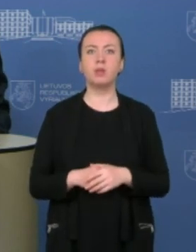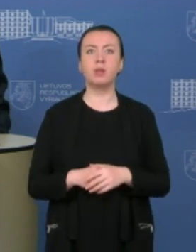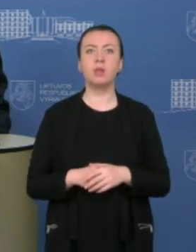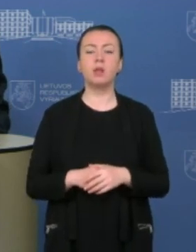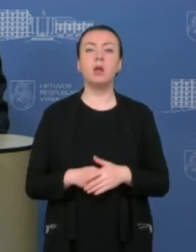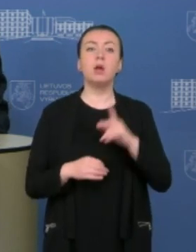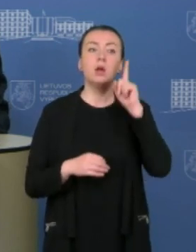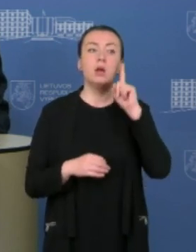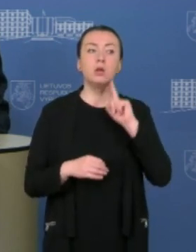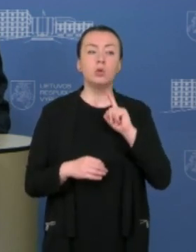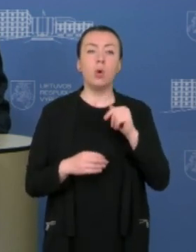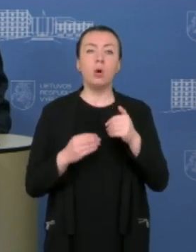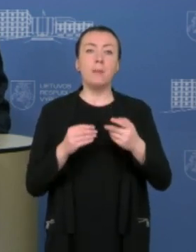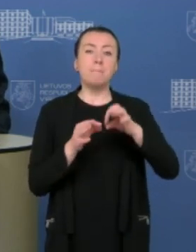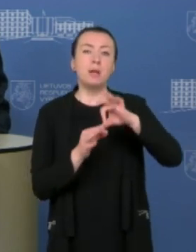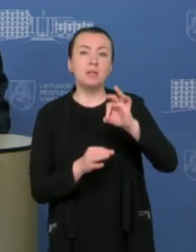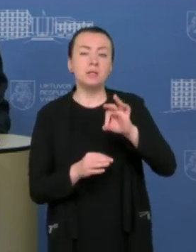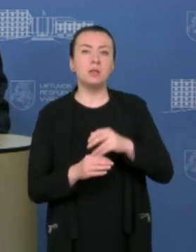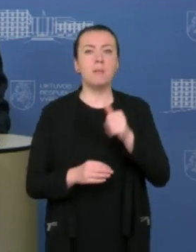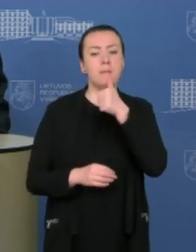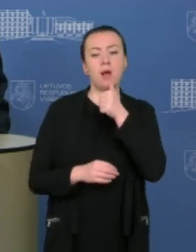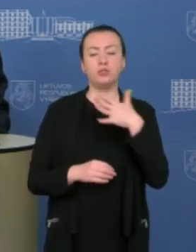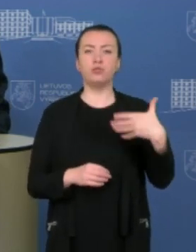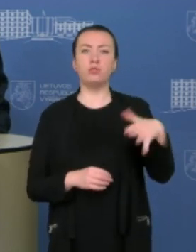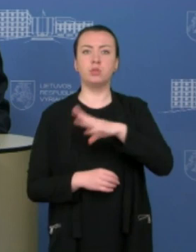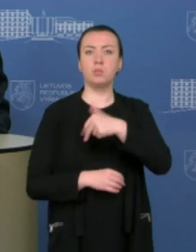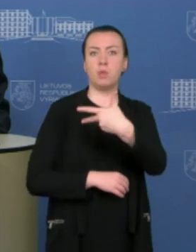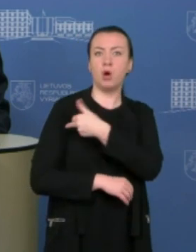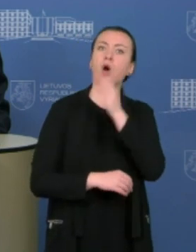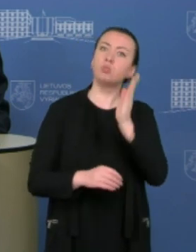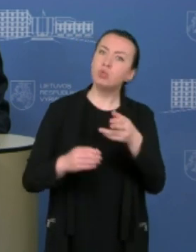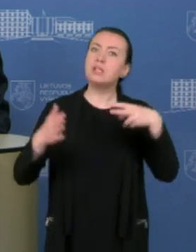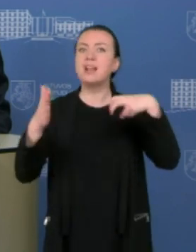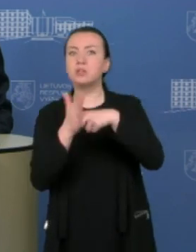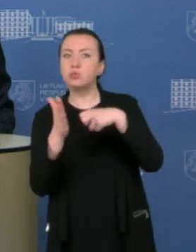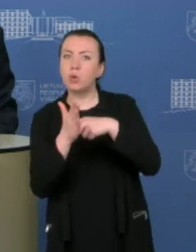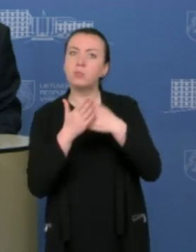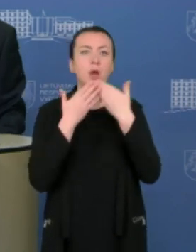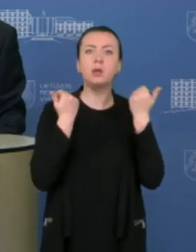patikslinti. Ar pasiskėbė Jūsiuosius, kaip nors bus, registruojami jie?